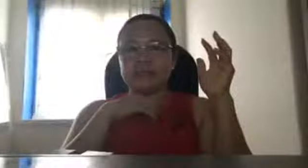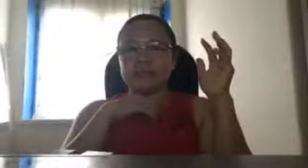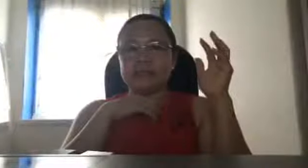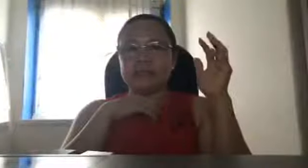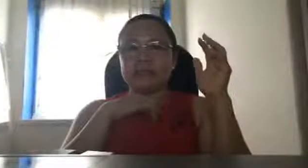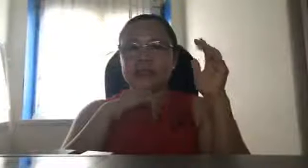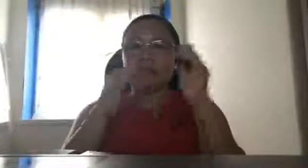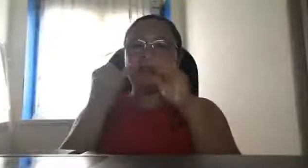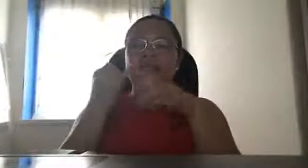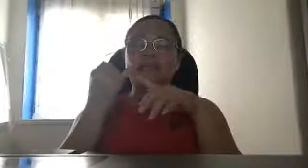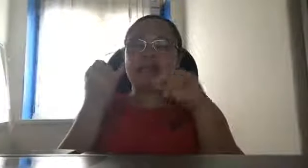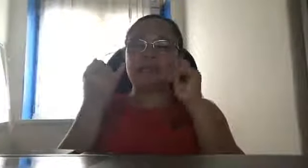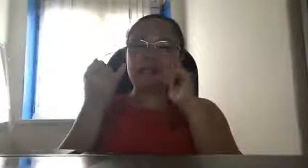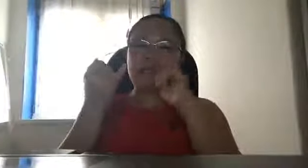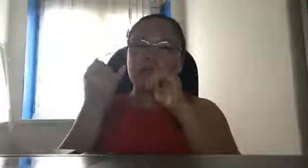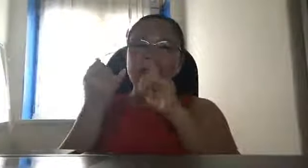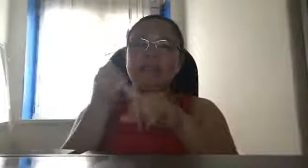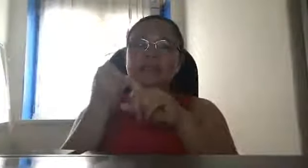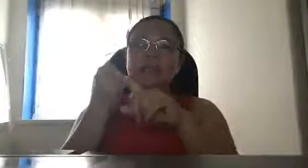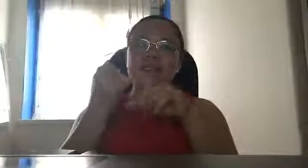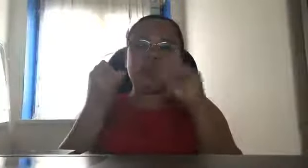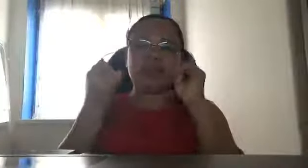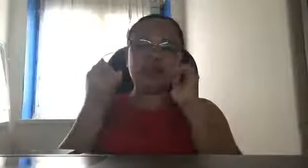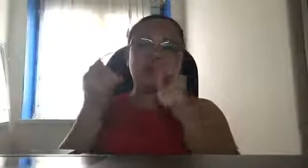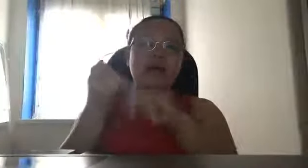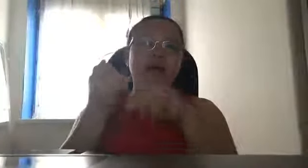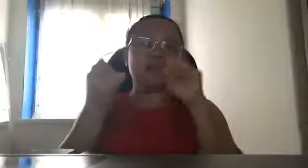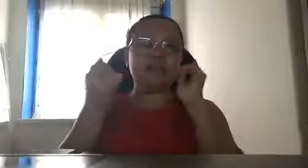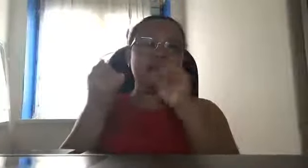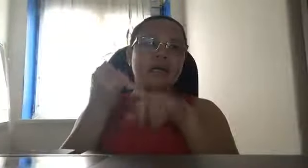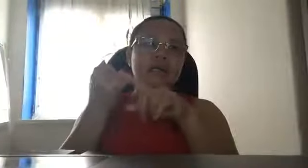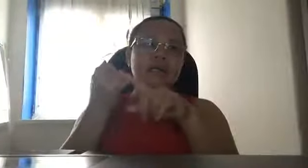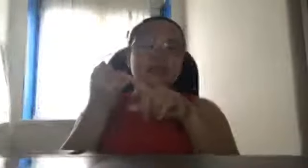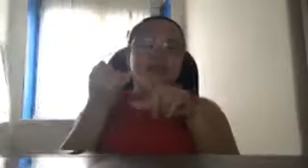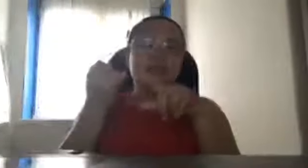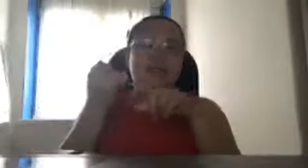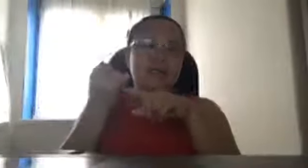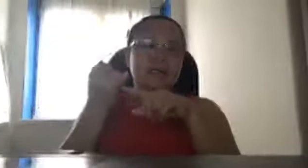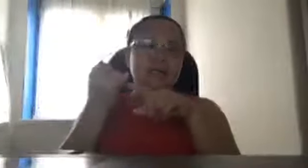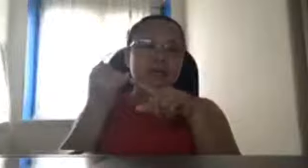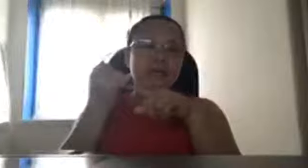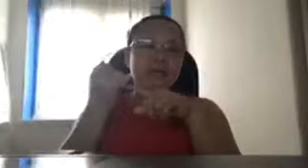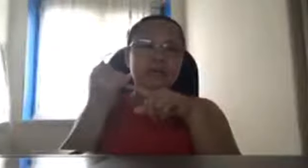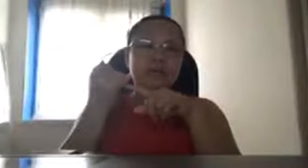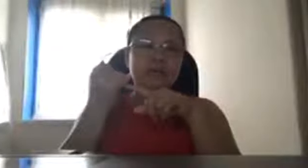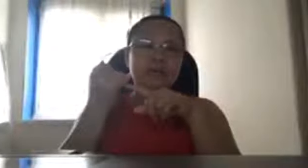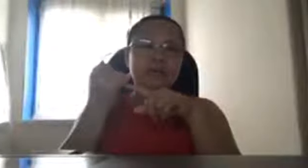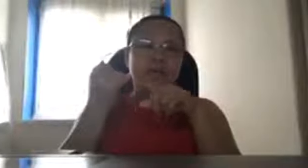kasi pag may mga radar tayo lahat ng lahat ng mga